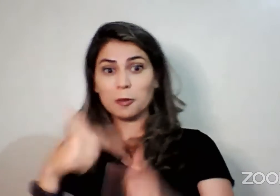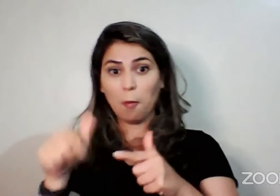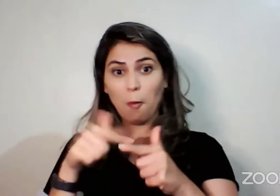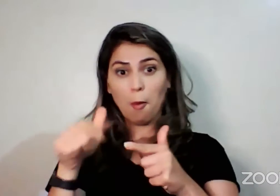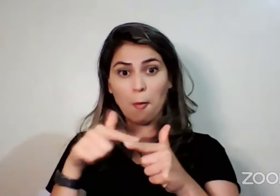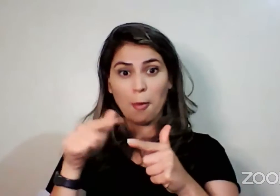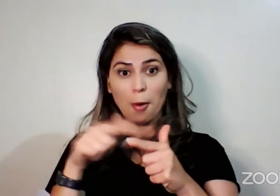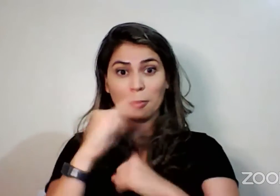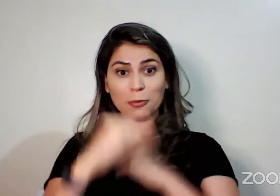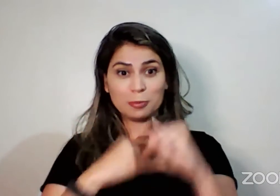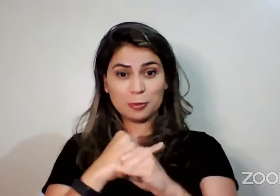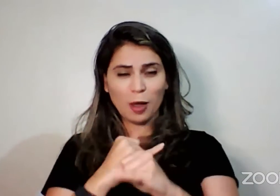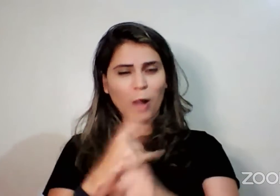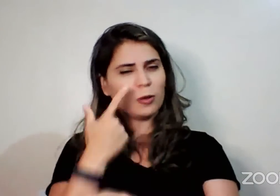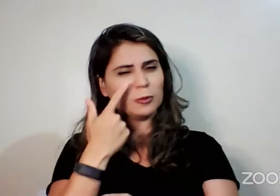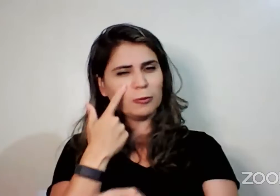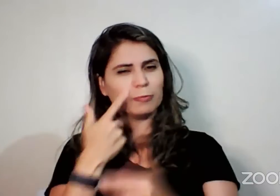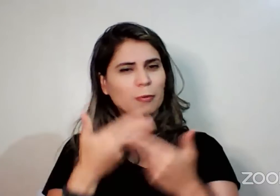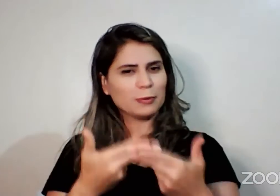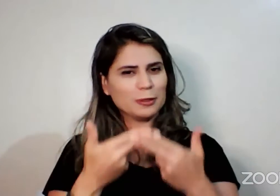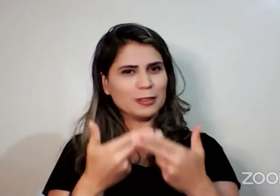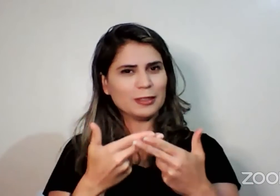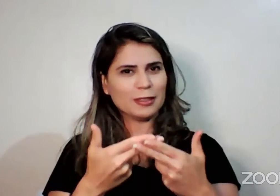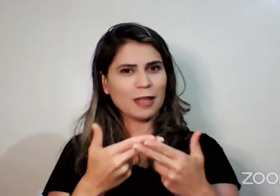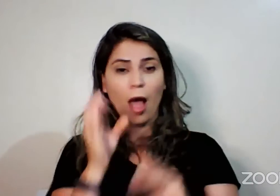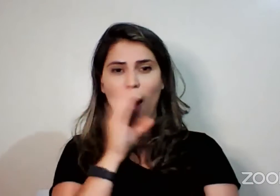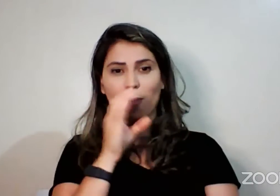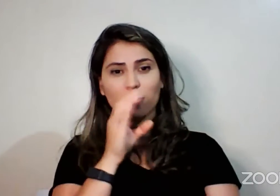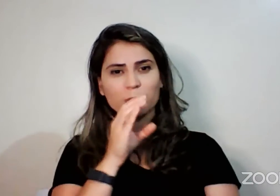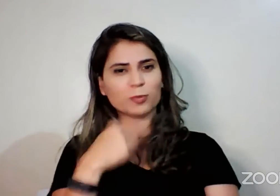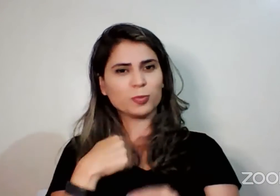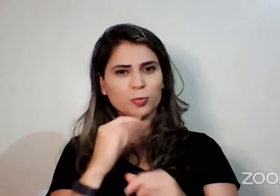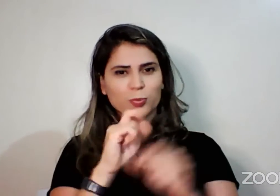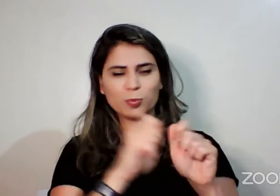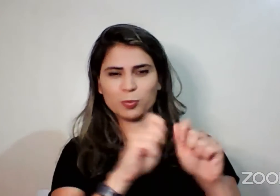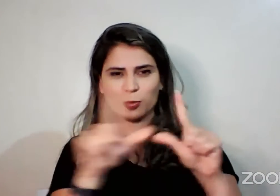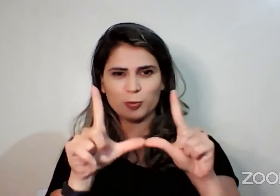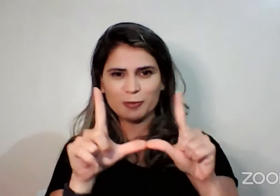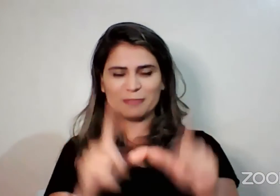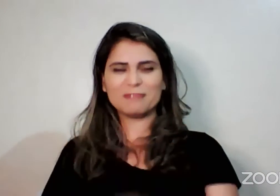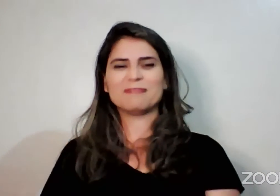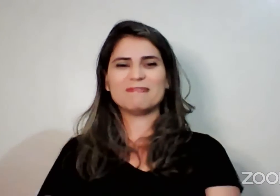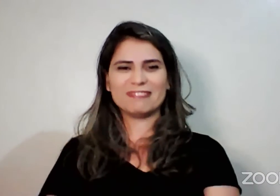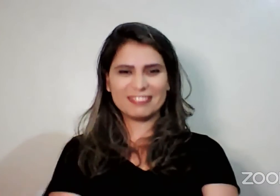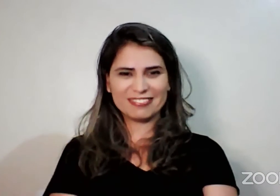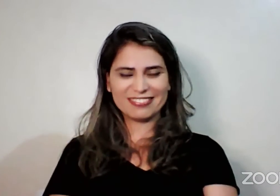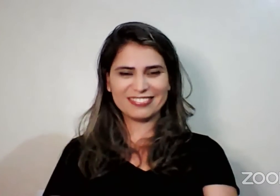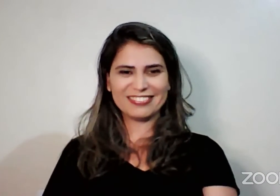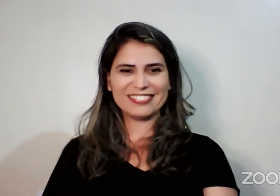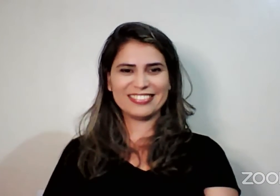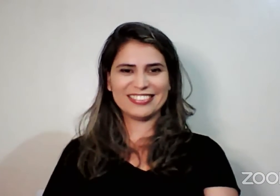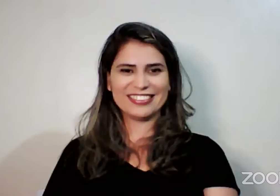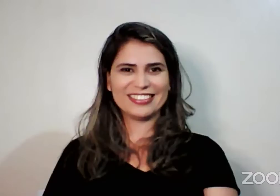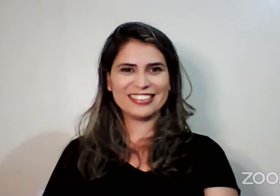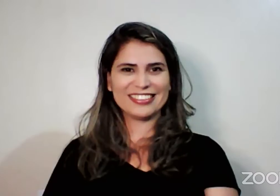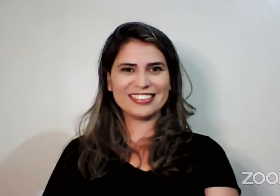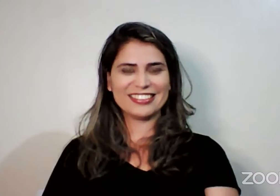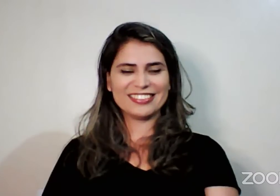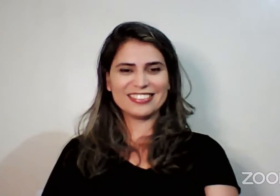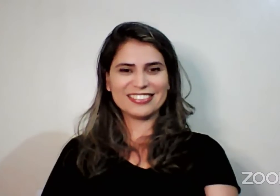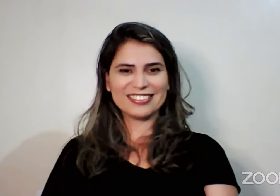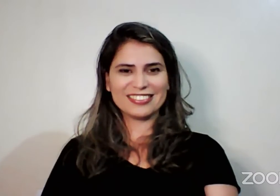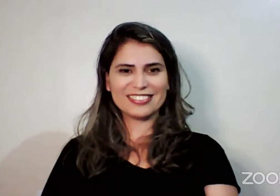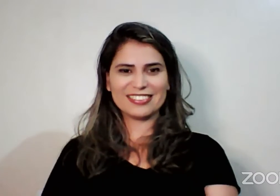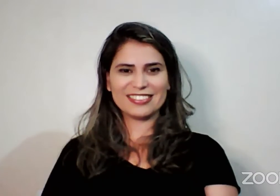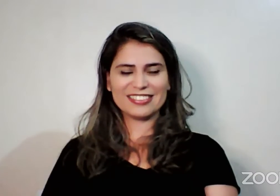Começa e aí hora que eu fui compartilhar, caiu. Peraí, vai dar certo aqui. Então,